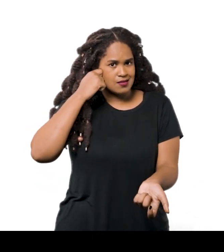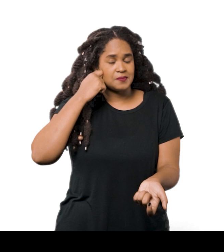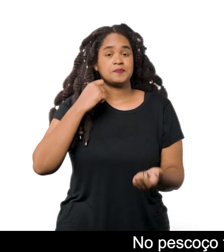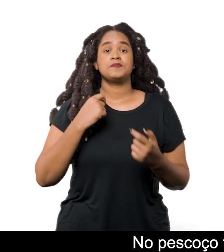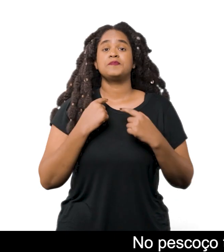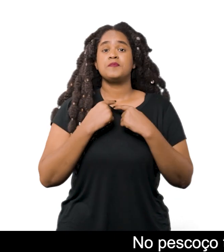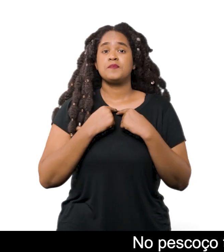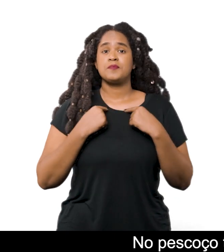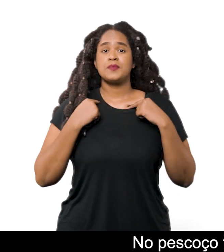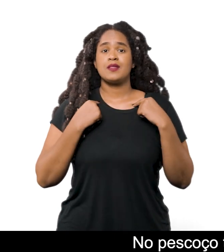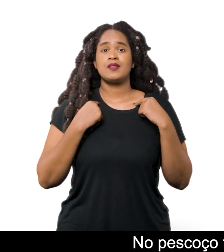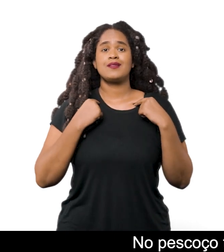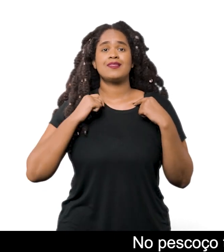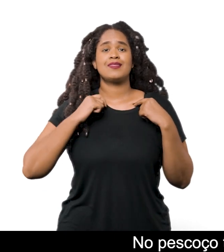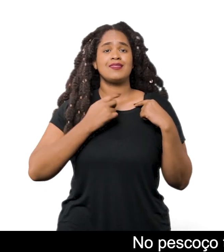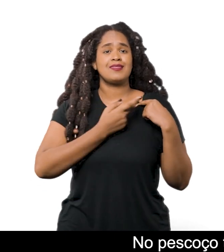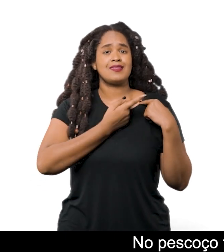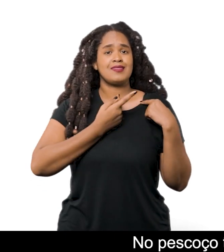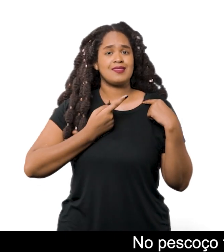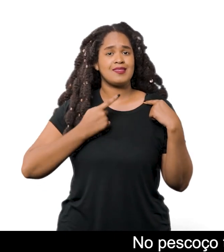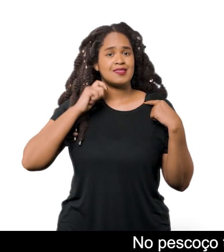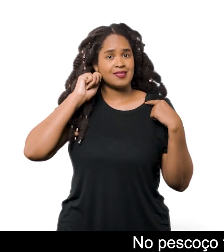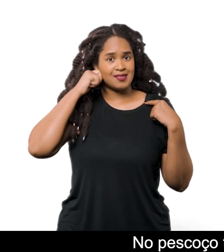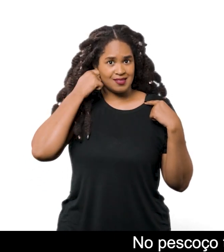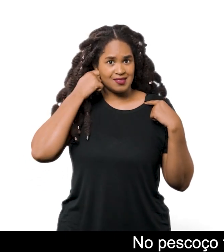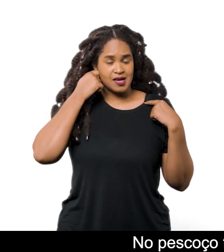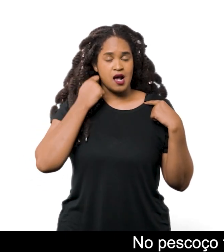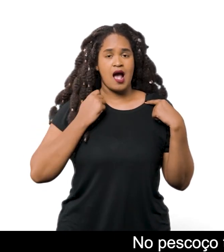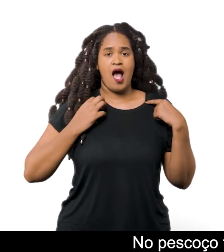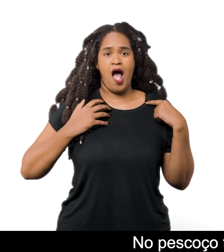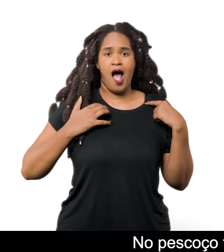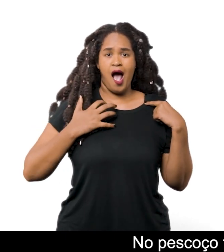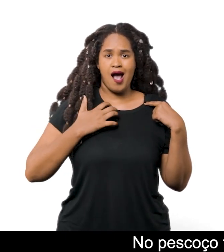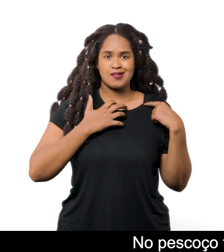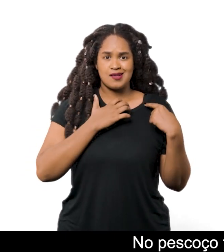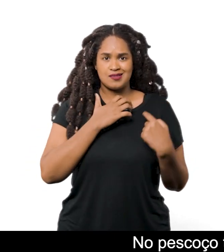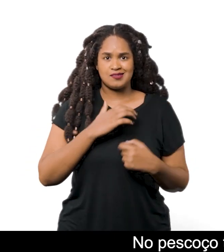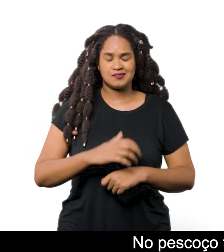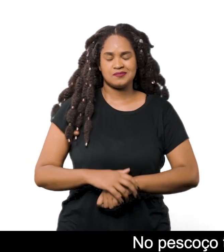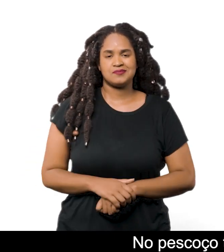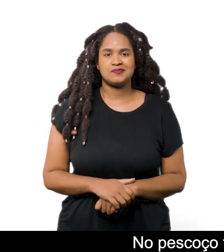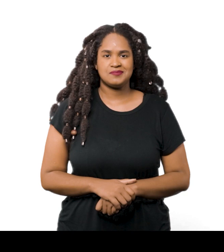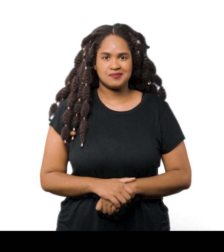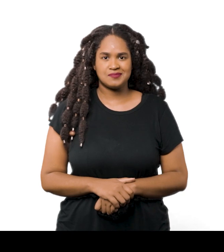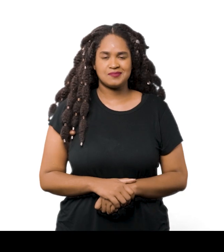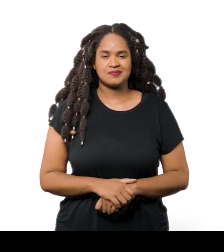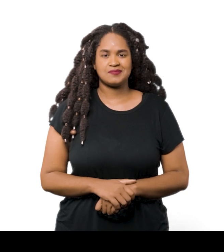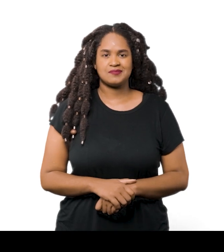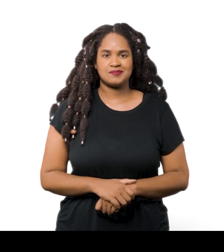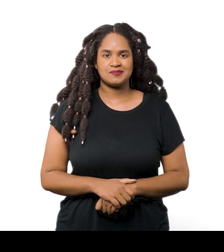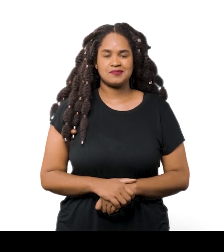No pescoço também há tatuagens A maior delas é uma grande aranha